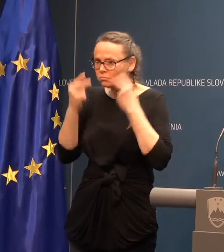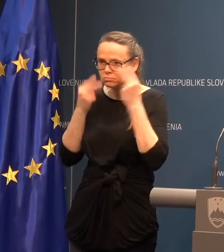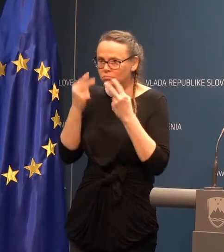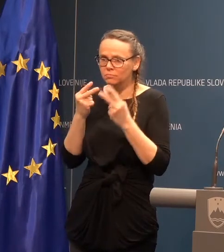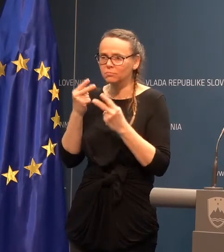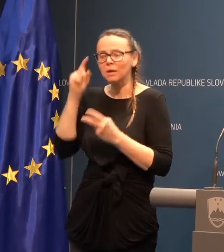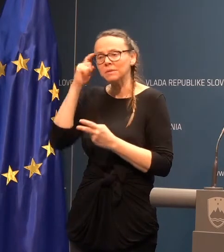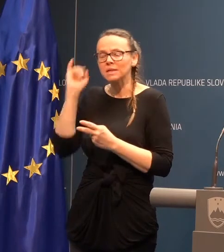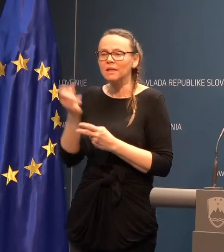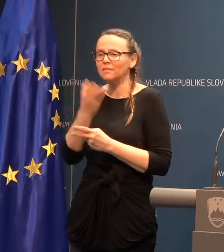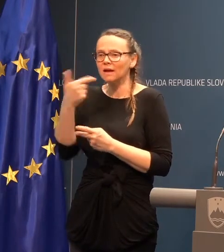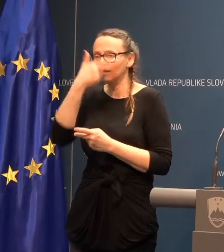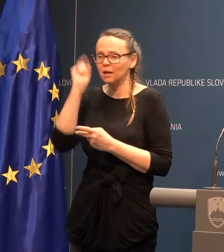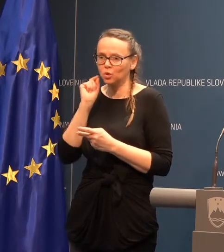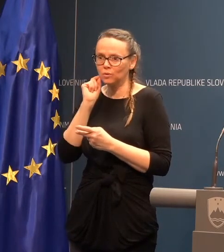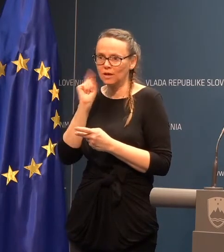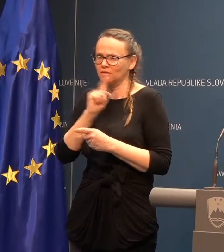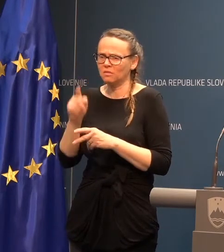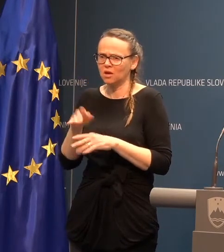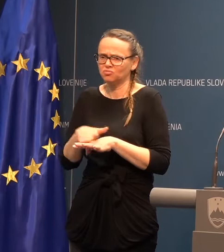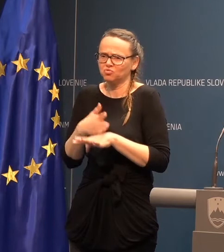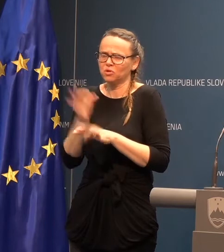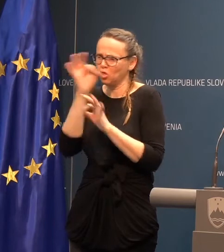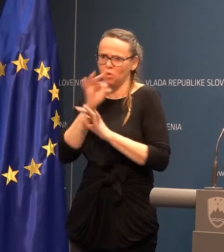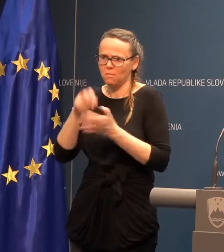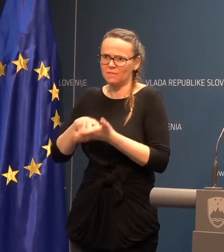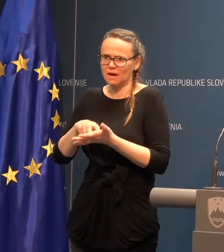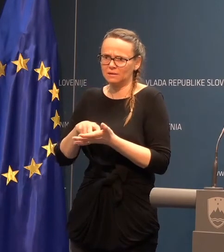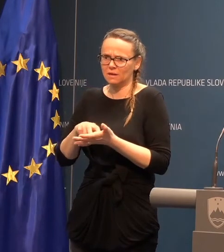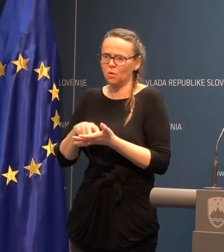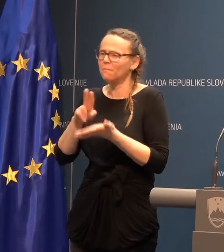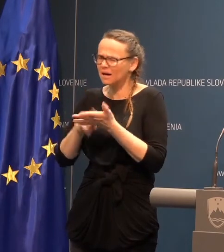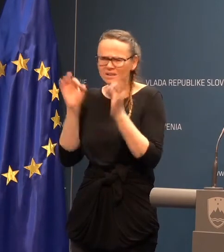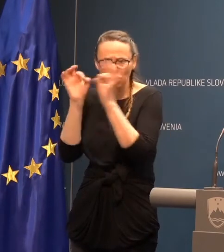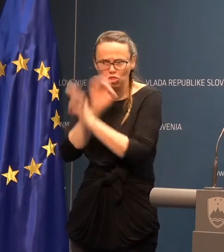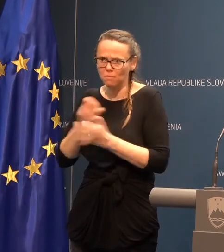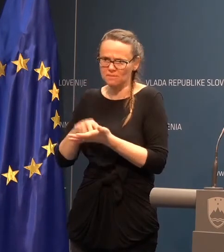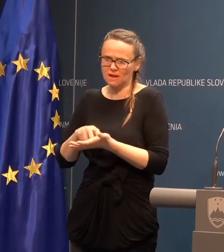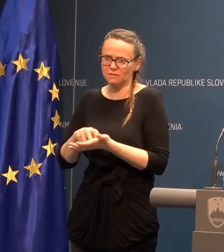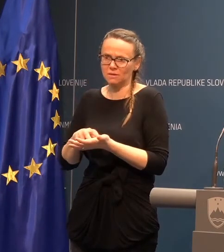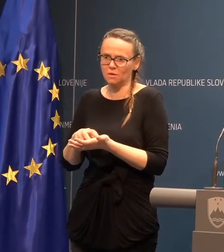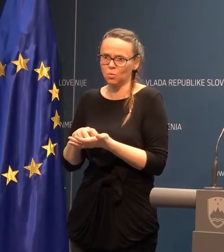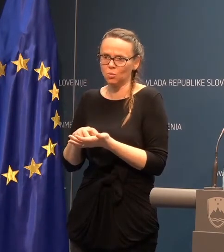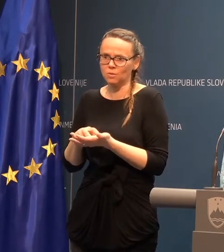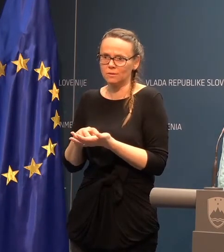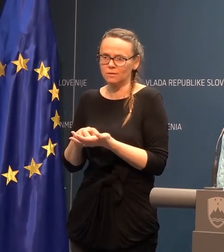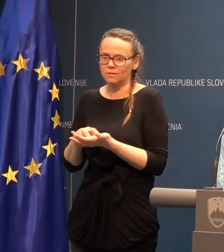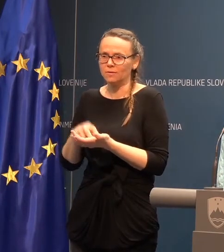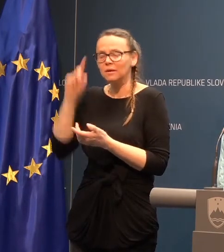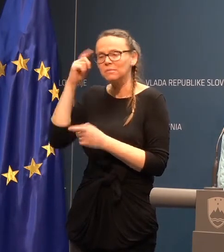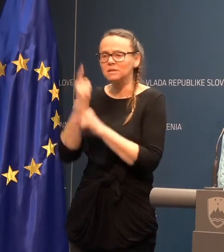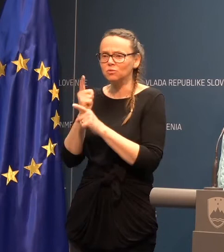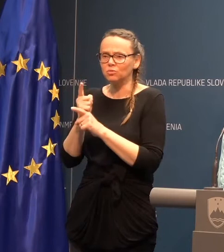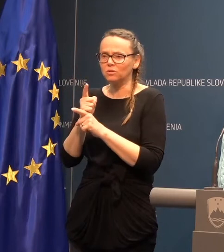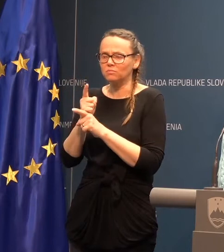sem jaz delala, da nekateri ljudi pravzaprav ne čutijo. Pravno menega strahu, ampak res pravno menega celo, da se mi zdi, bi